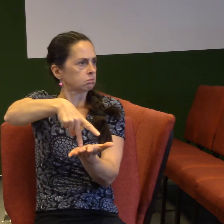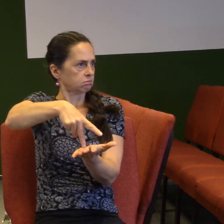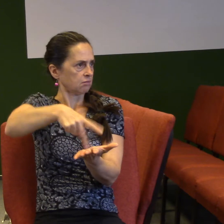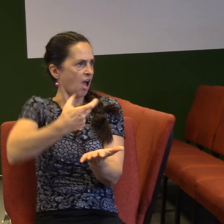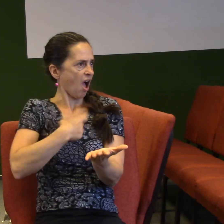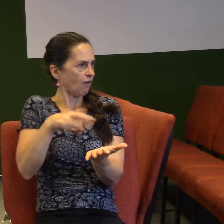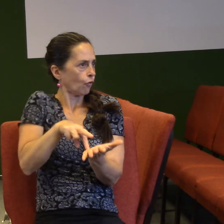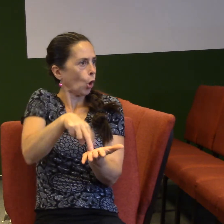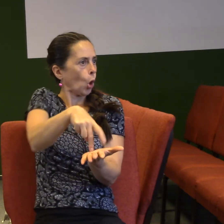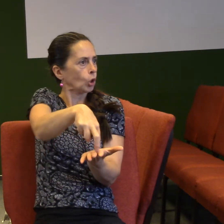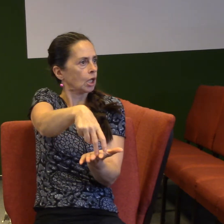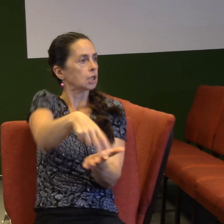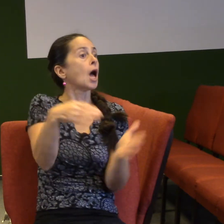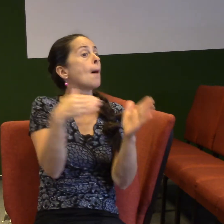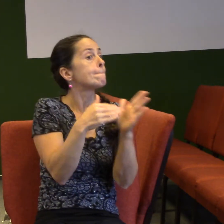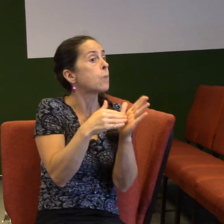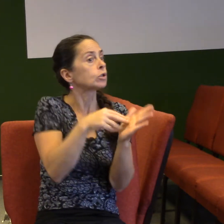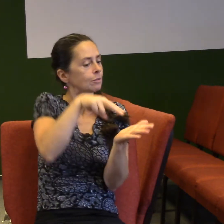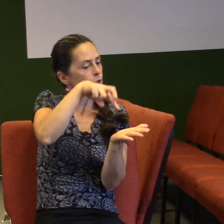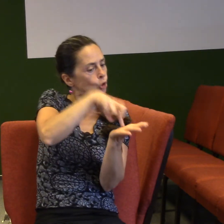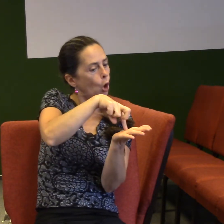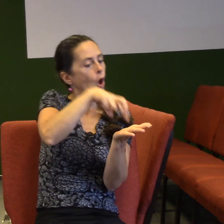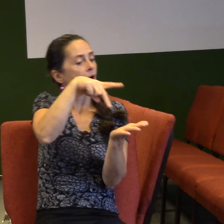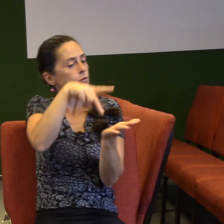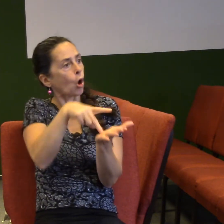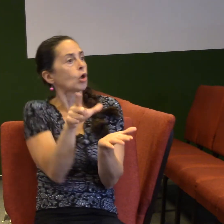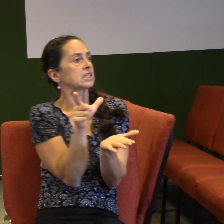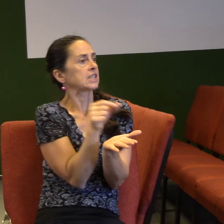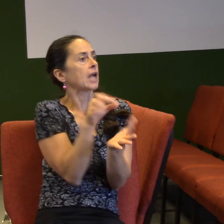věci. Potřebujeme budovat se v obou těch věcech. Zároveň. A pozbuzovat.